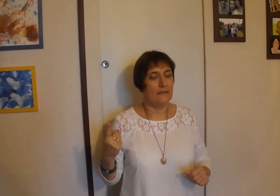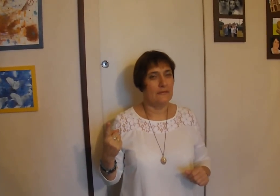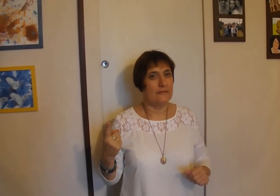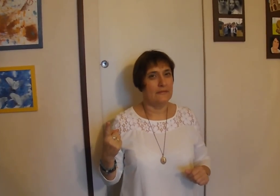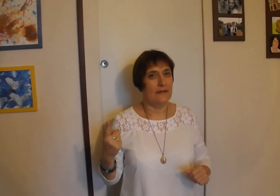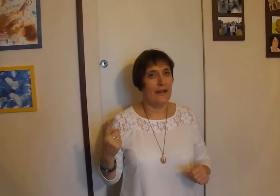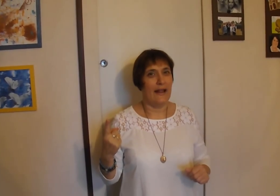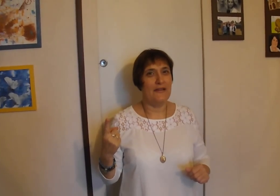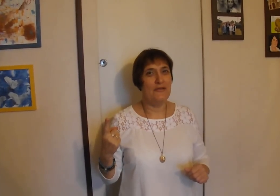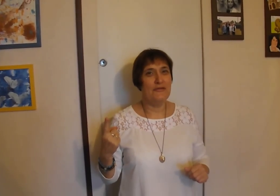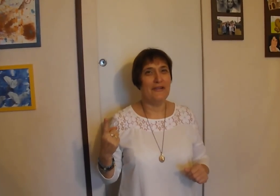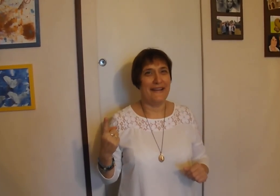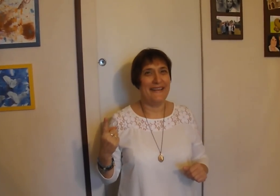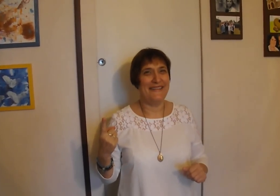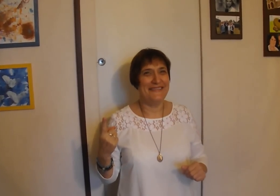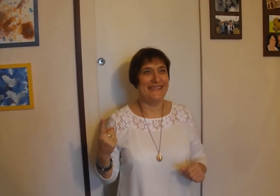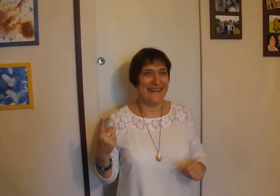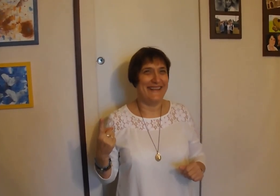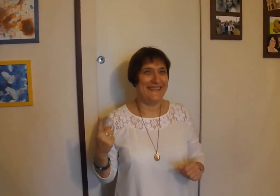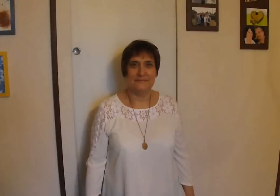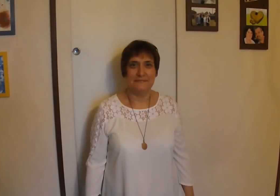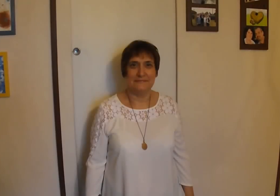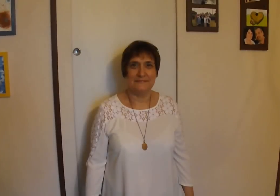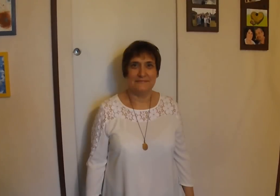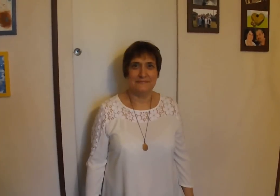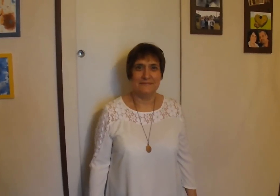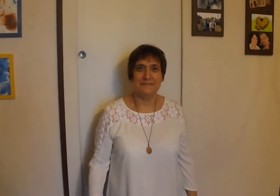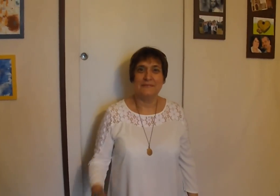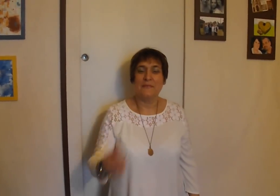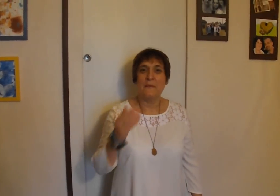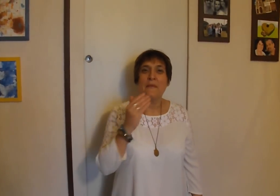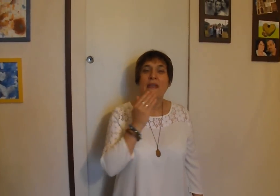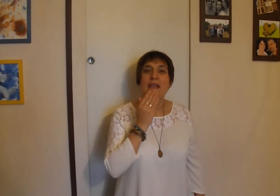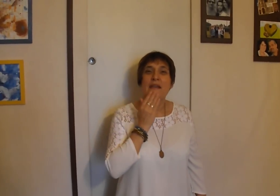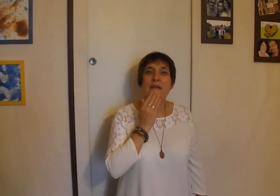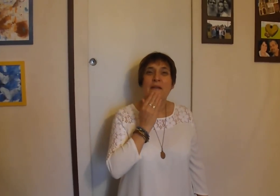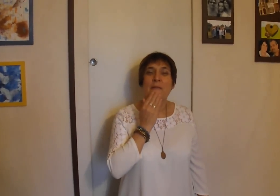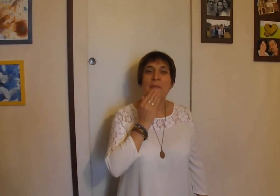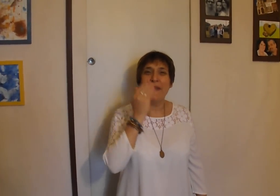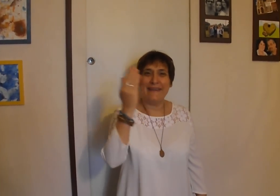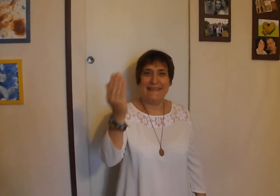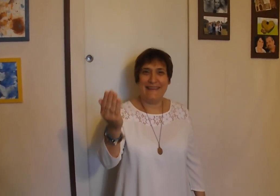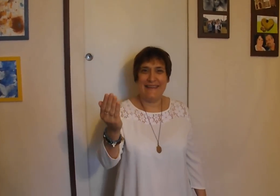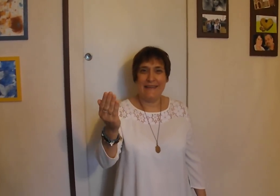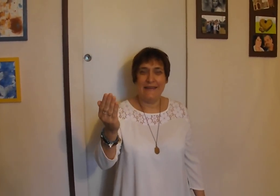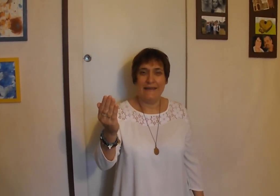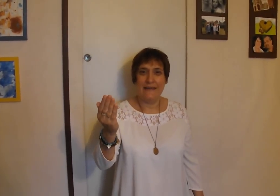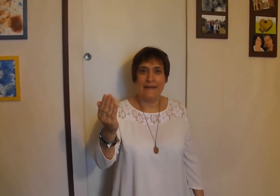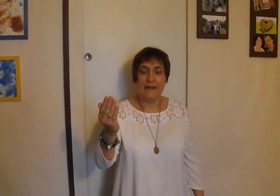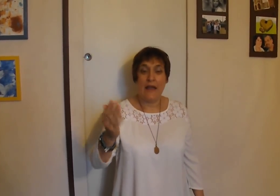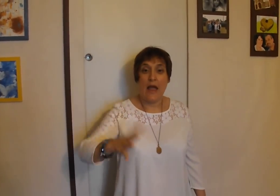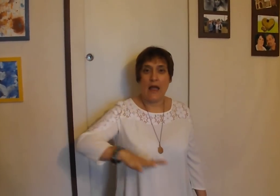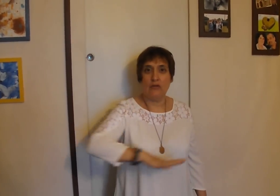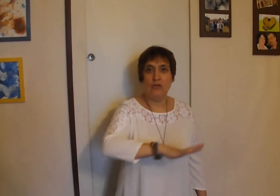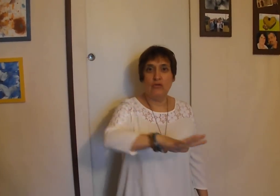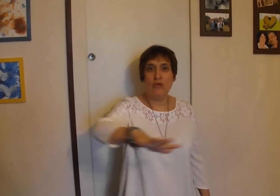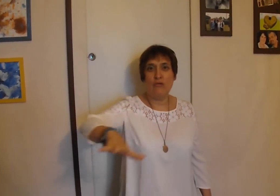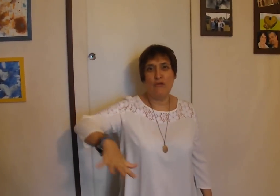radadou, radadou, radadou, merci à tout le